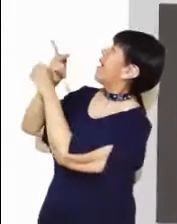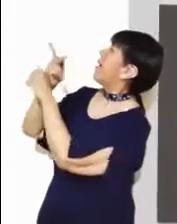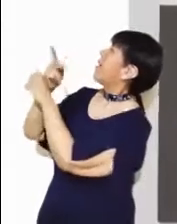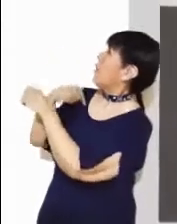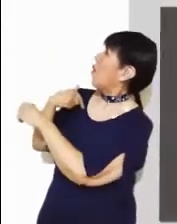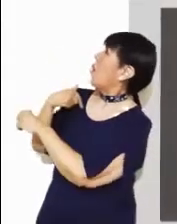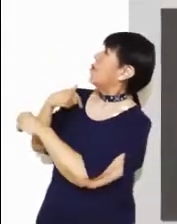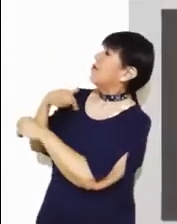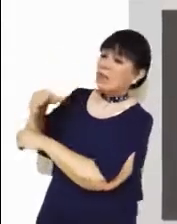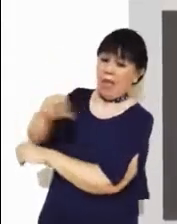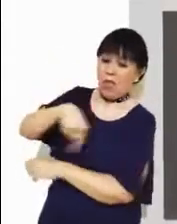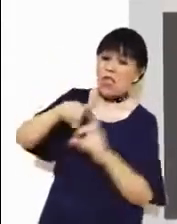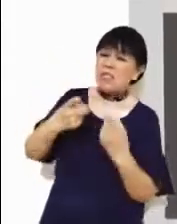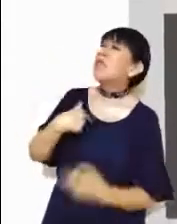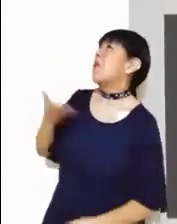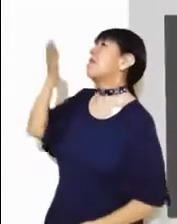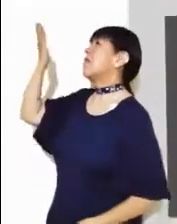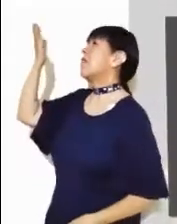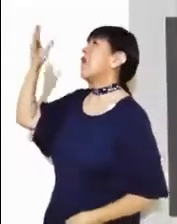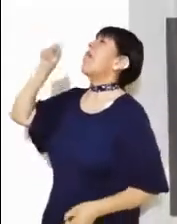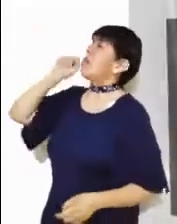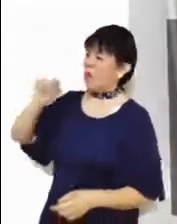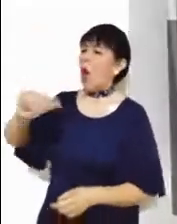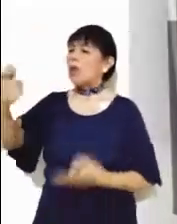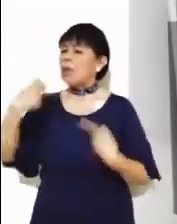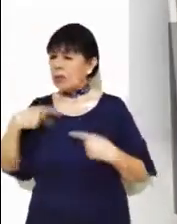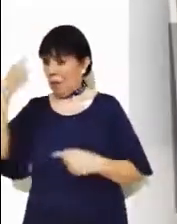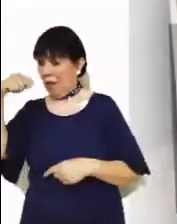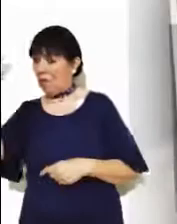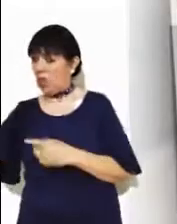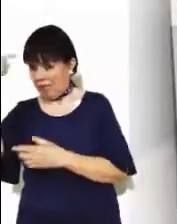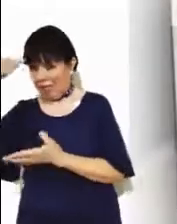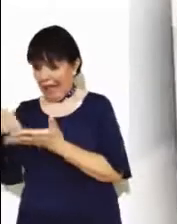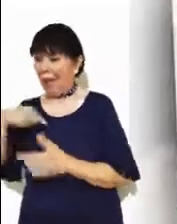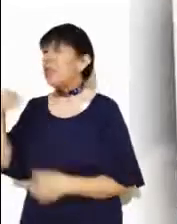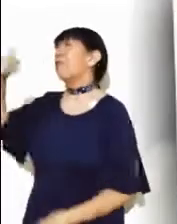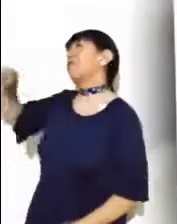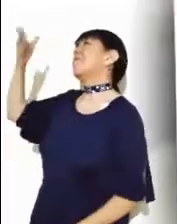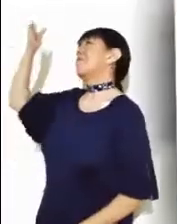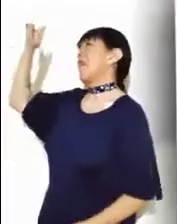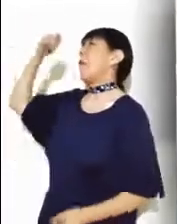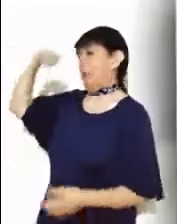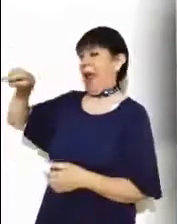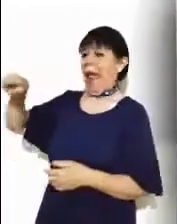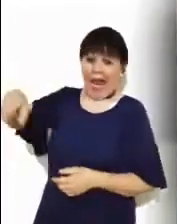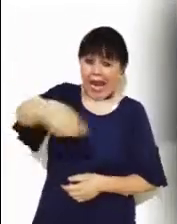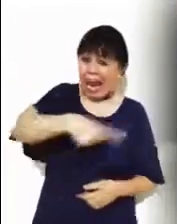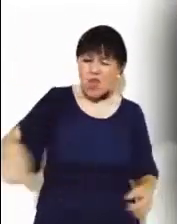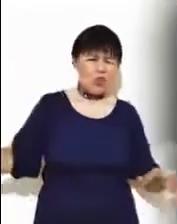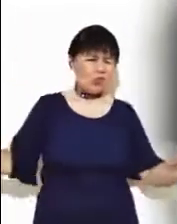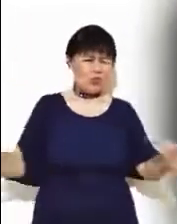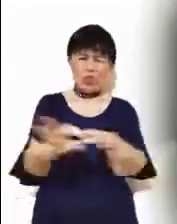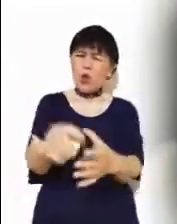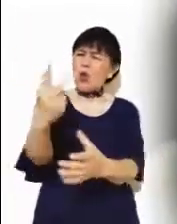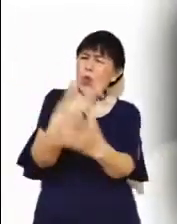no solo te pido por mis discípulos, sino también por los que van a creer en mí por la Palabra de ellos. Para que todos sean